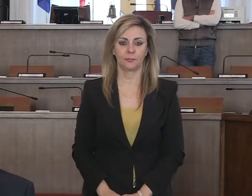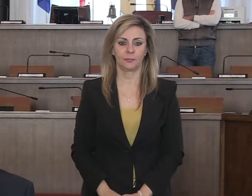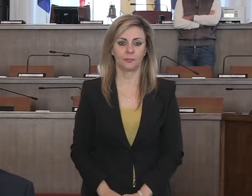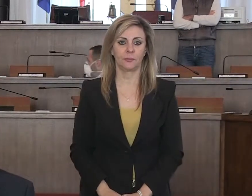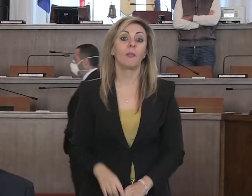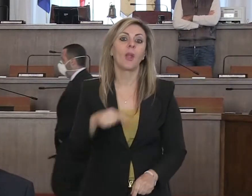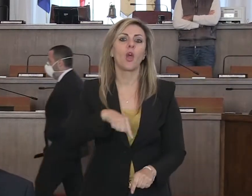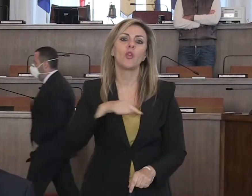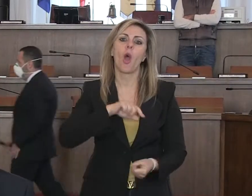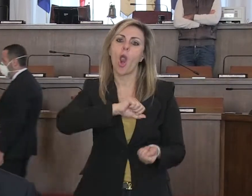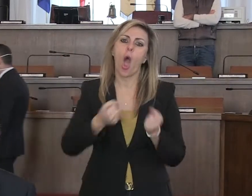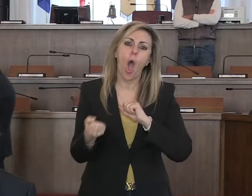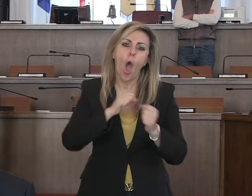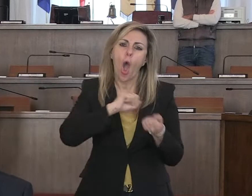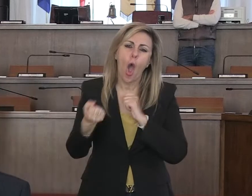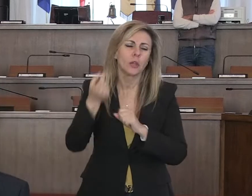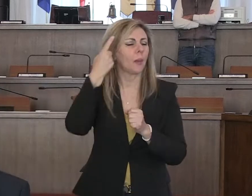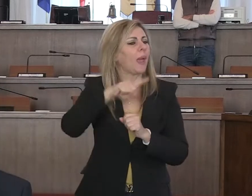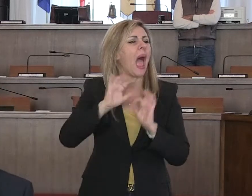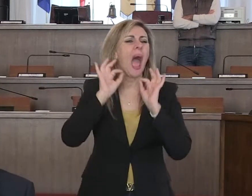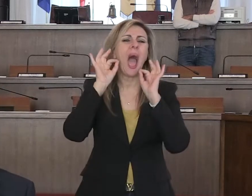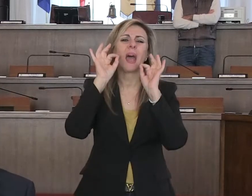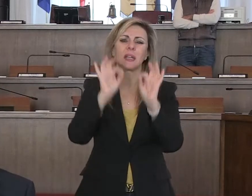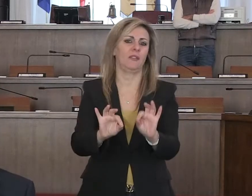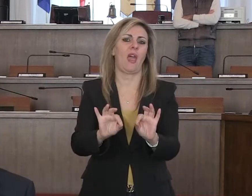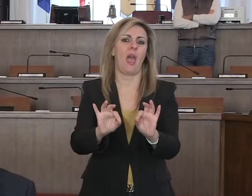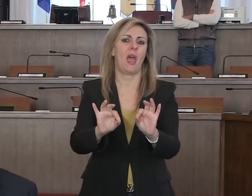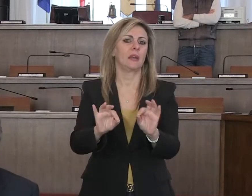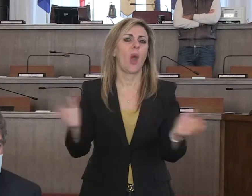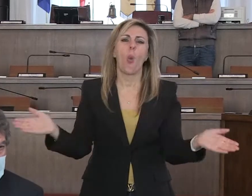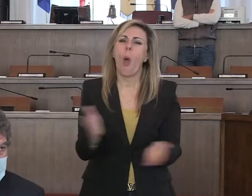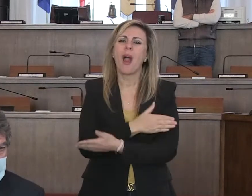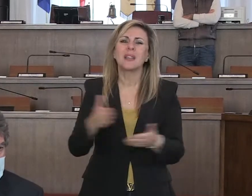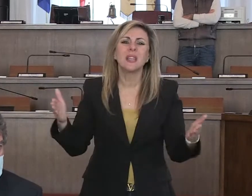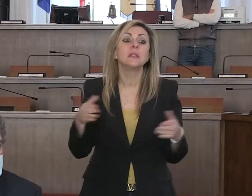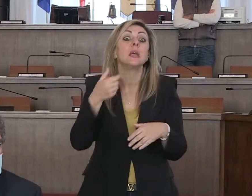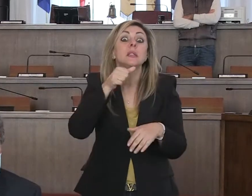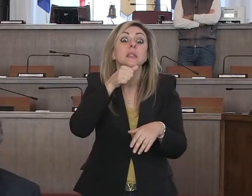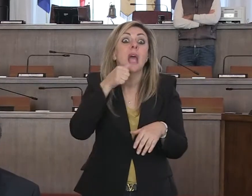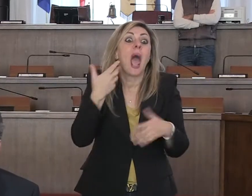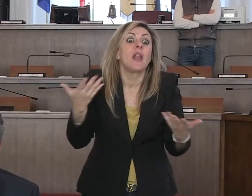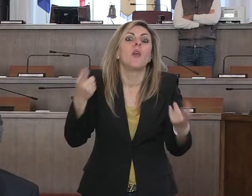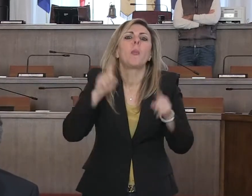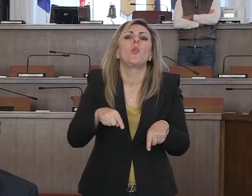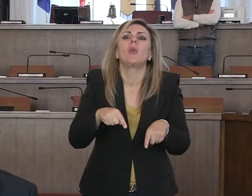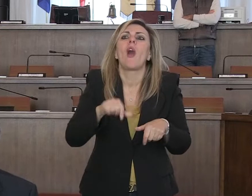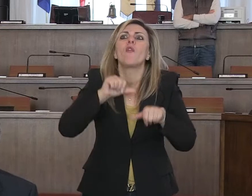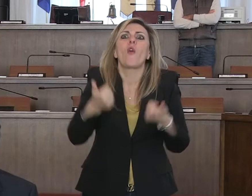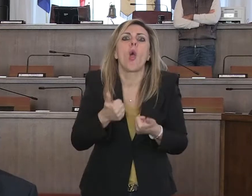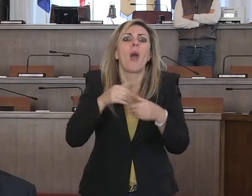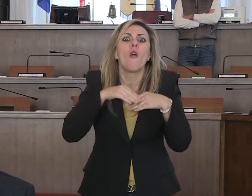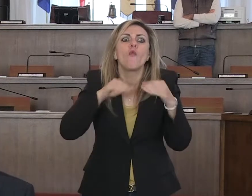Stiamo combattendo con tutti i mezzi, anche a mani nude dove serve, questo lo diciamo senza